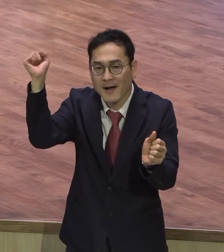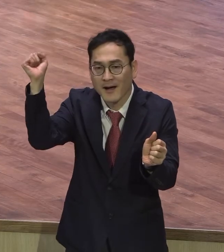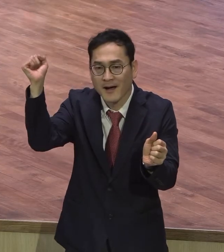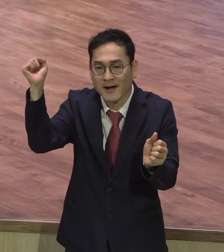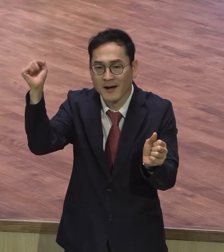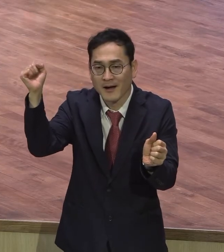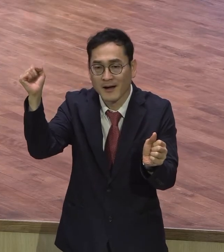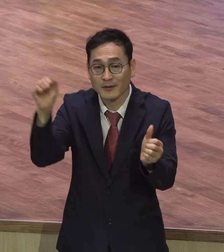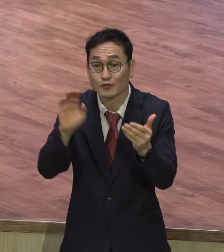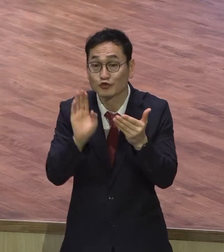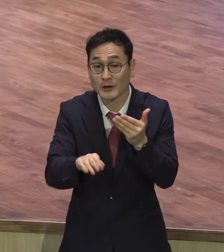보냈더라고요.